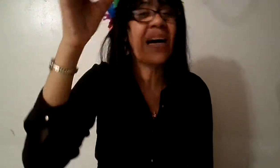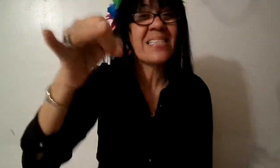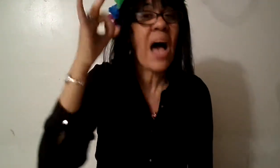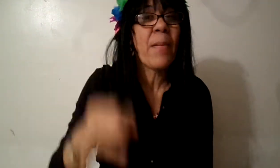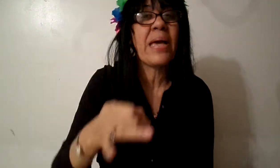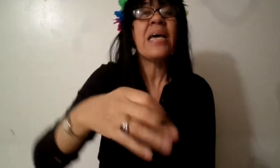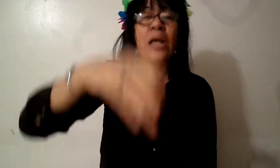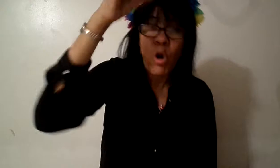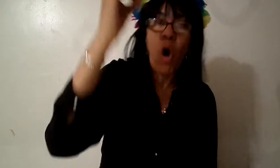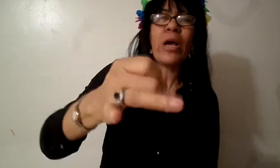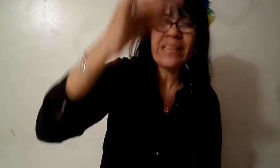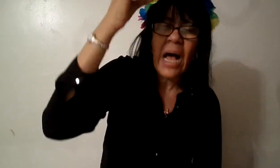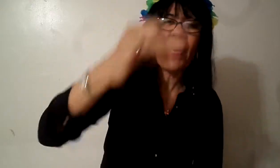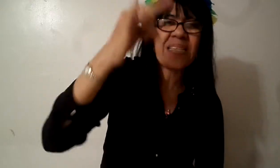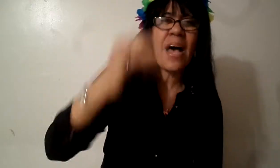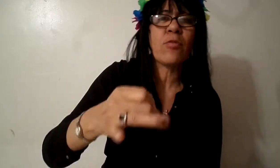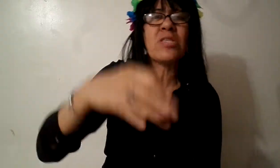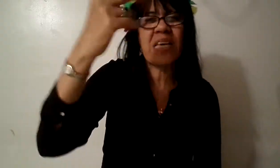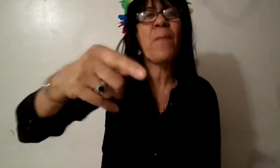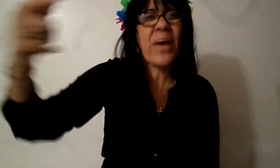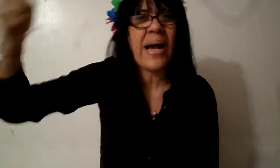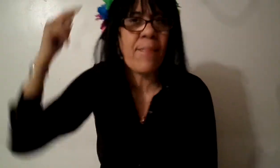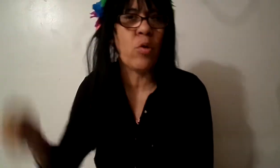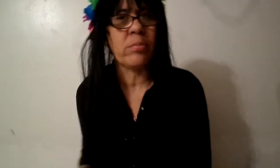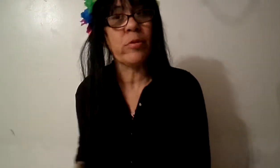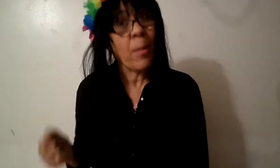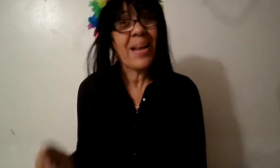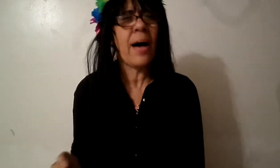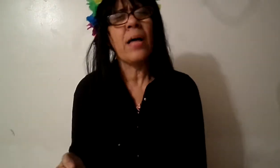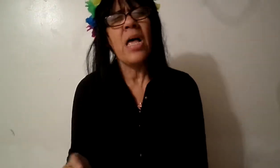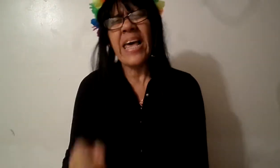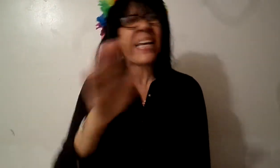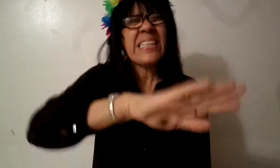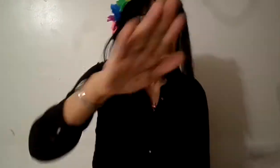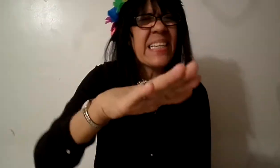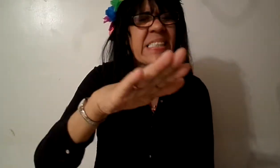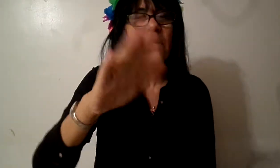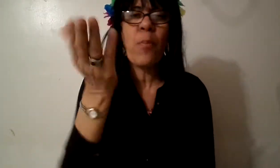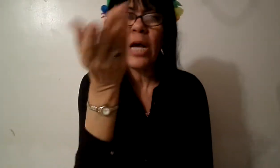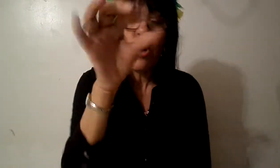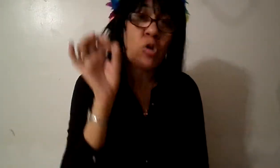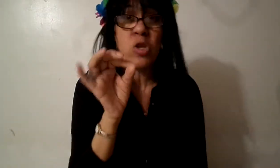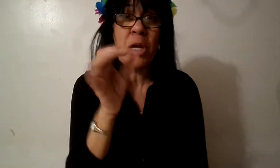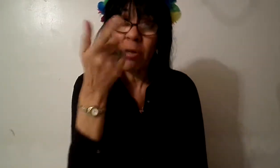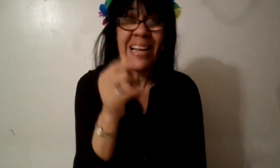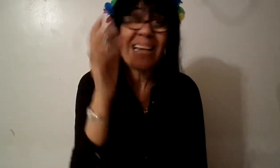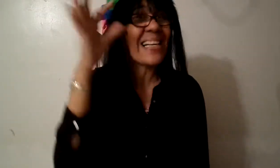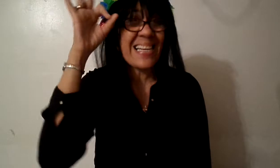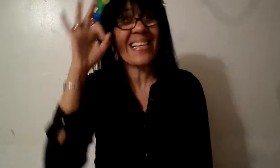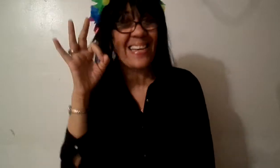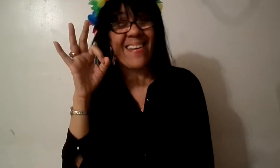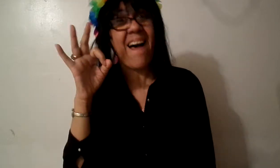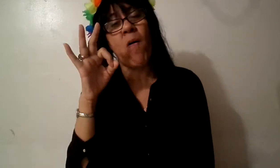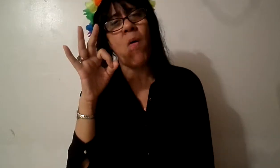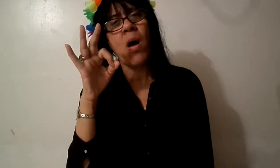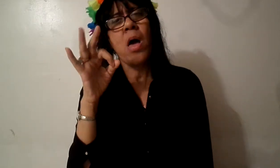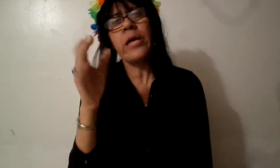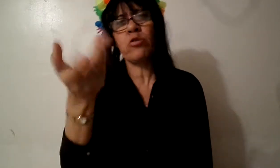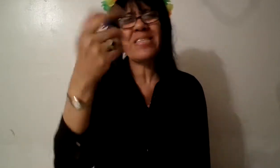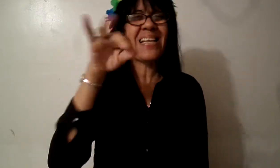saben lo que está pasando y siguen pecando no es verdad es que nadie entiende porque el conocimiento de la gente será cerrado y entonces la